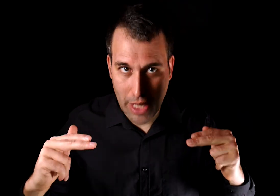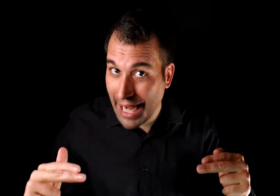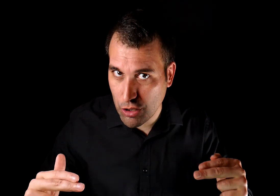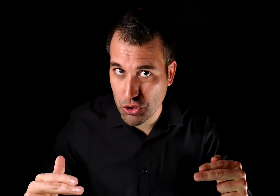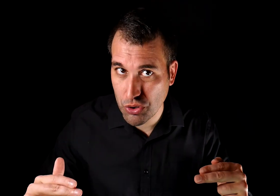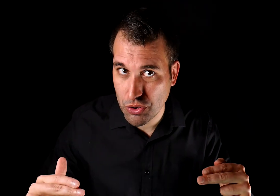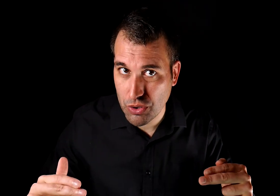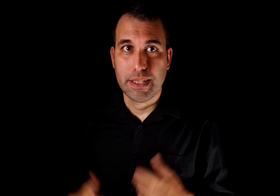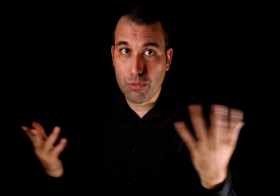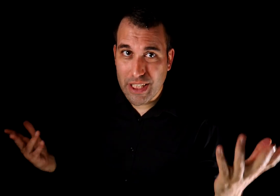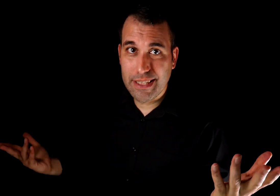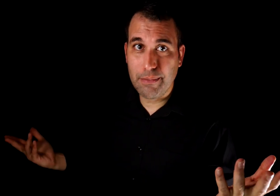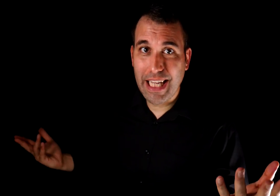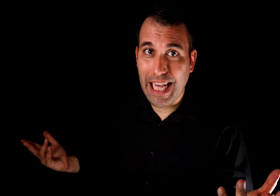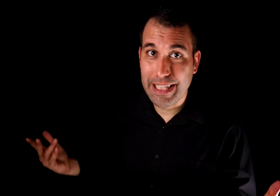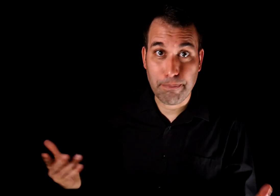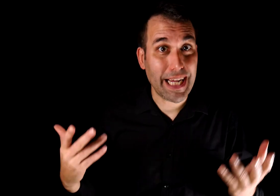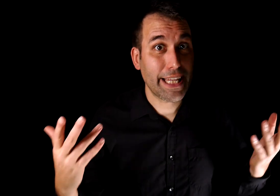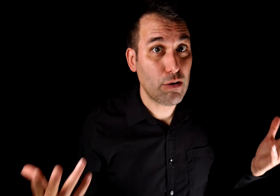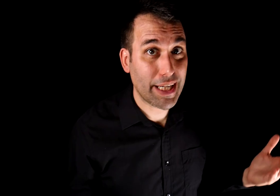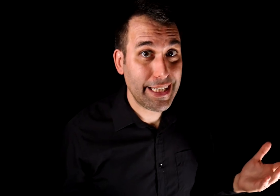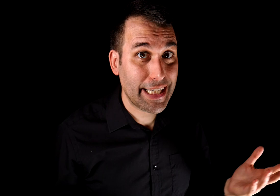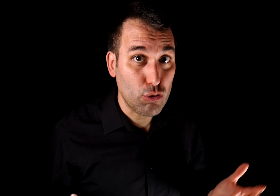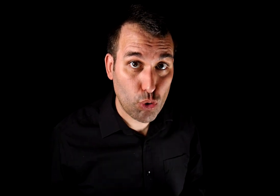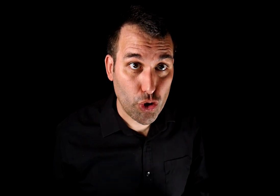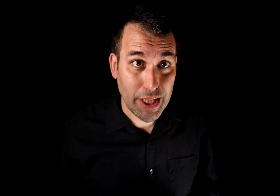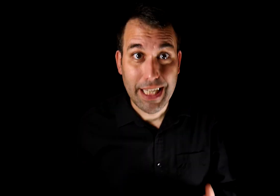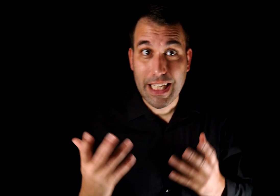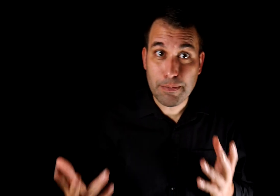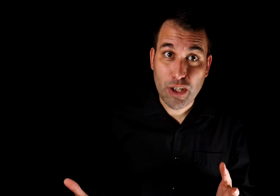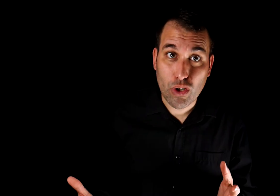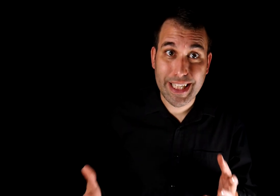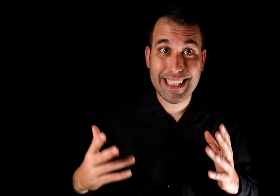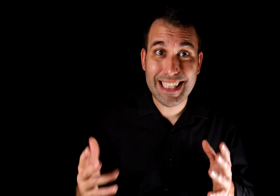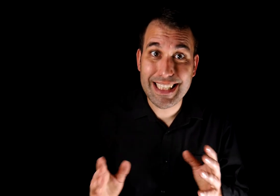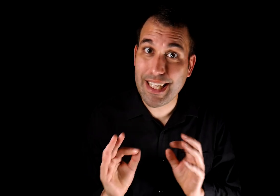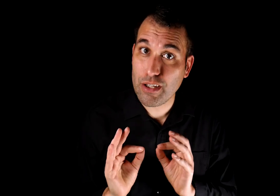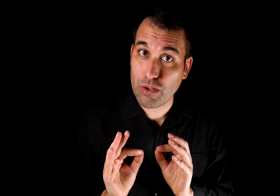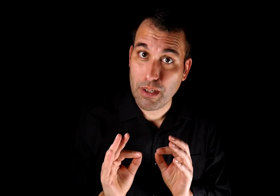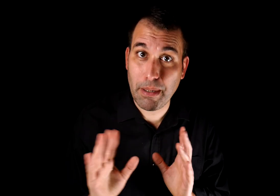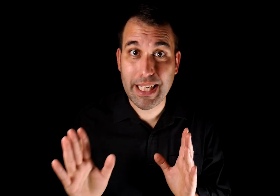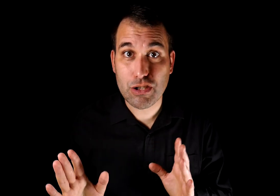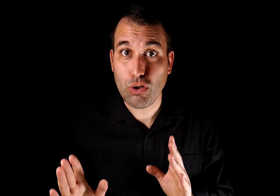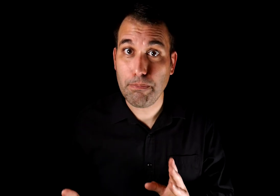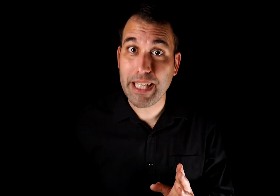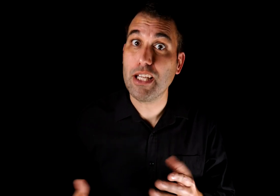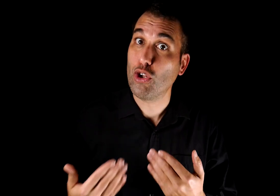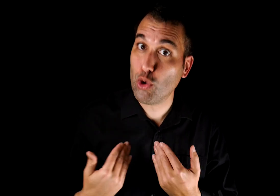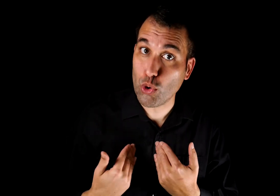al acoso. Si buscas intimidar a alguien para callar una crítica en tu contra, es mejor que seas discreto para que esto no empañe tu